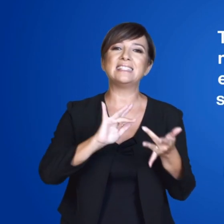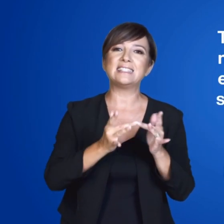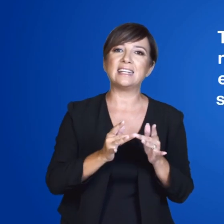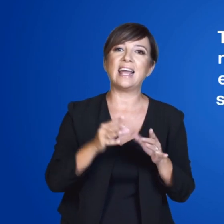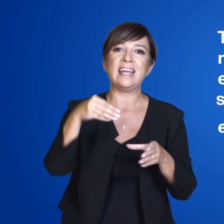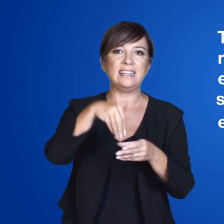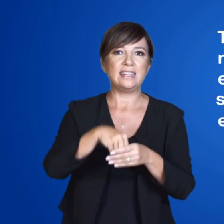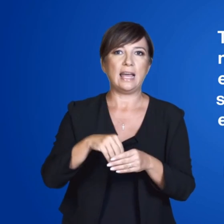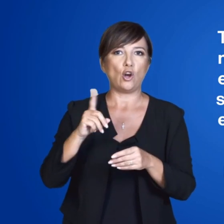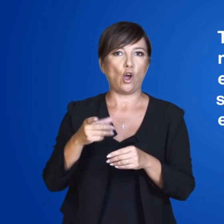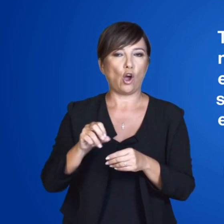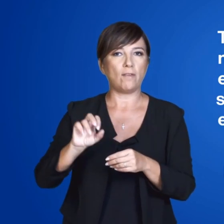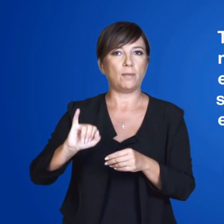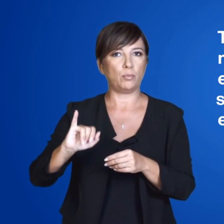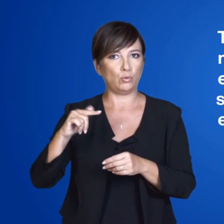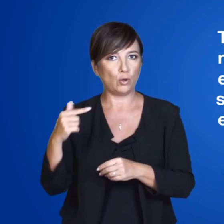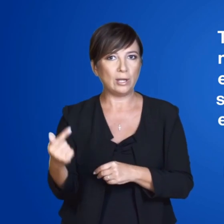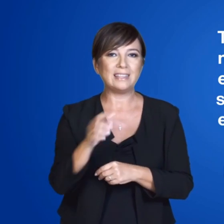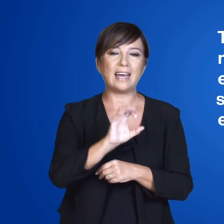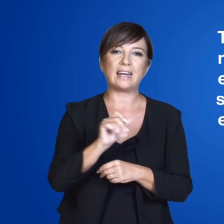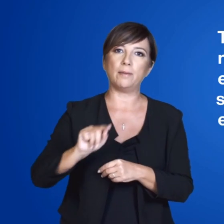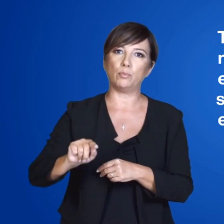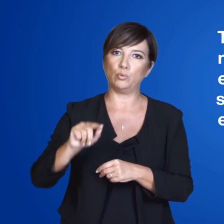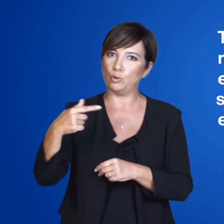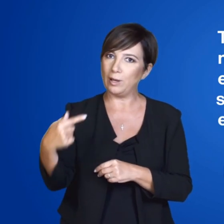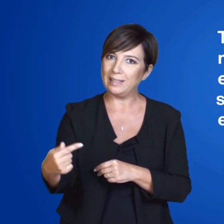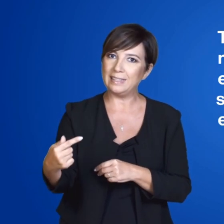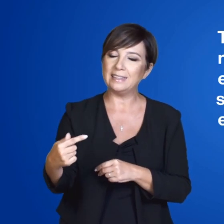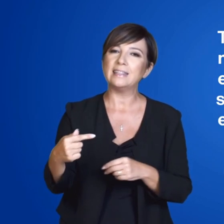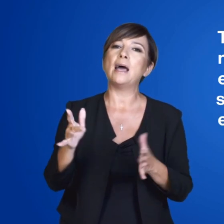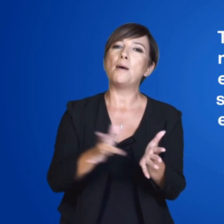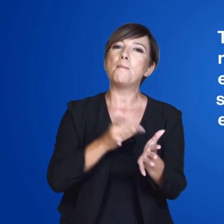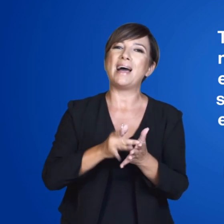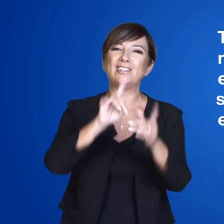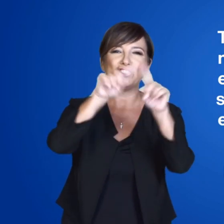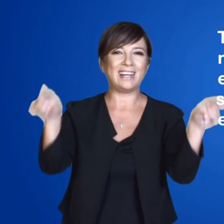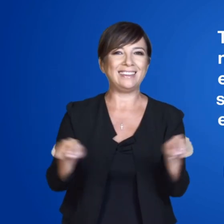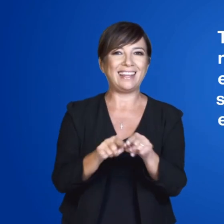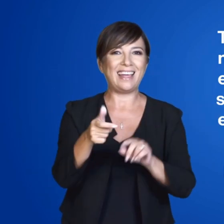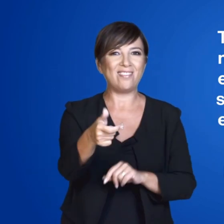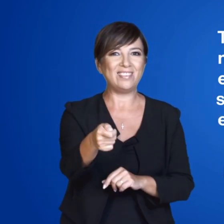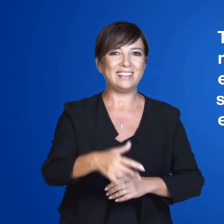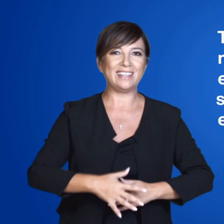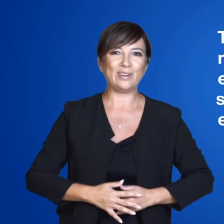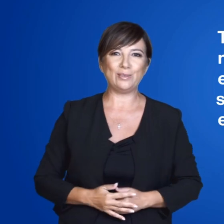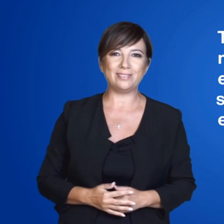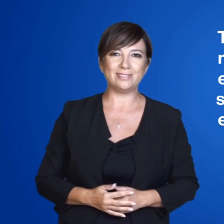siti interno.gov.it, rai.it e sulle pagine di televideo.